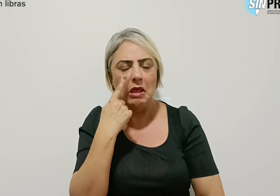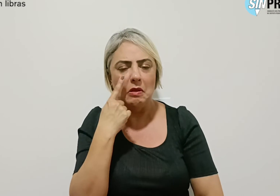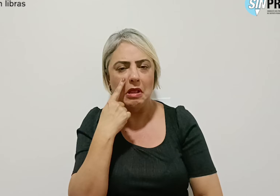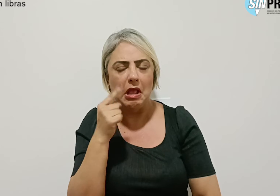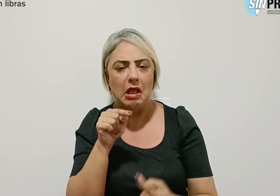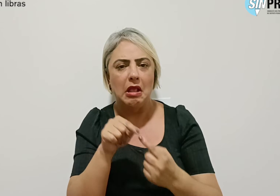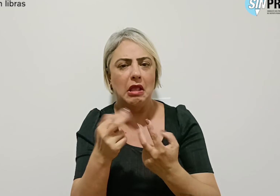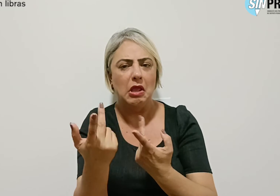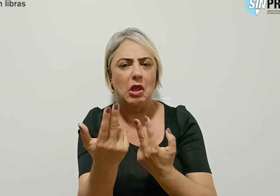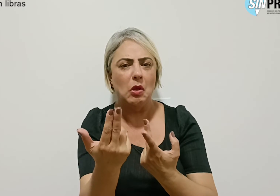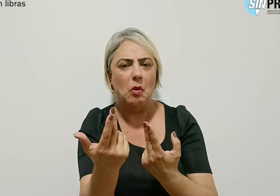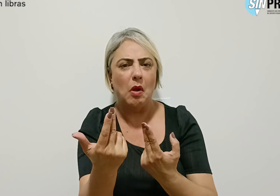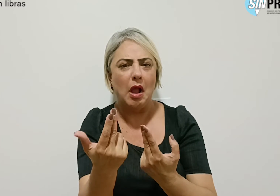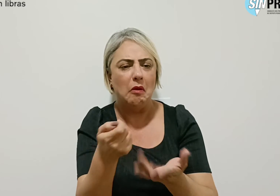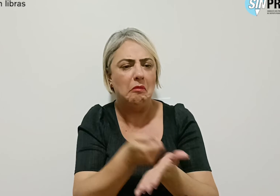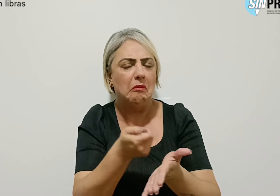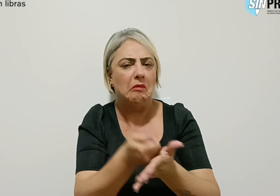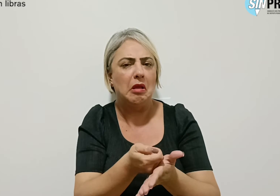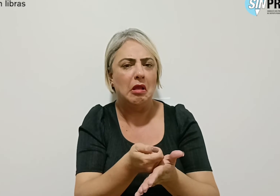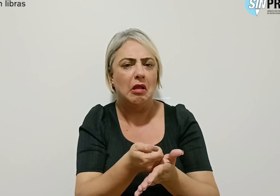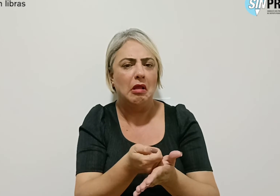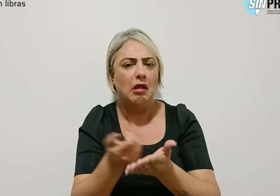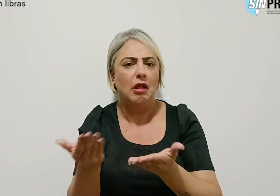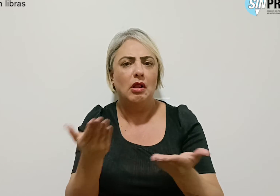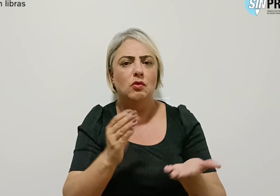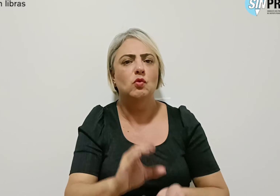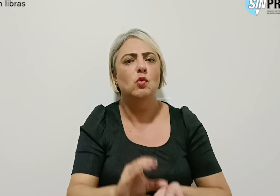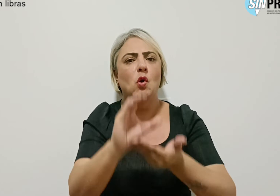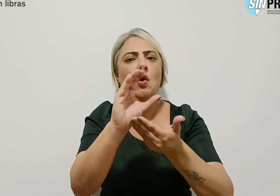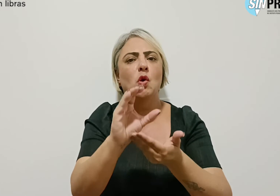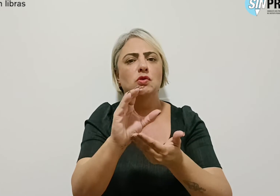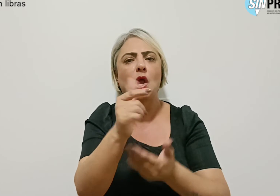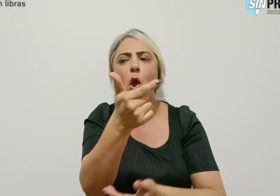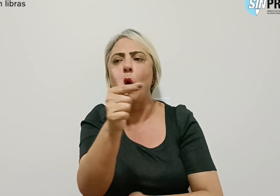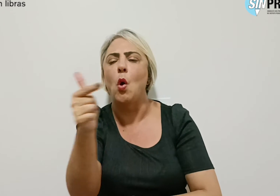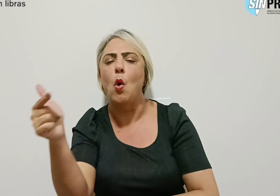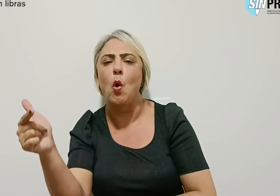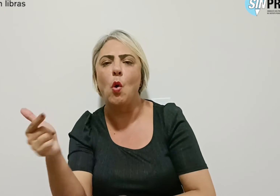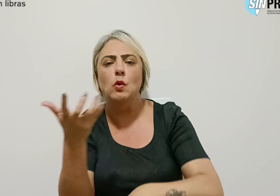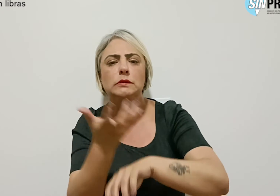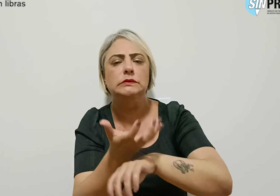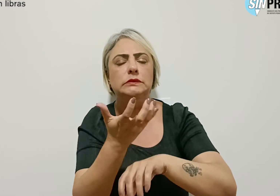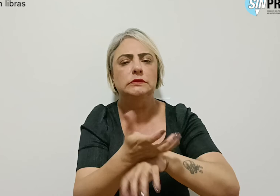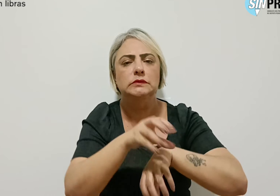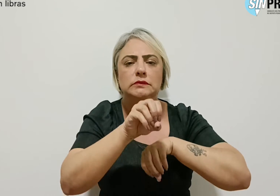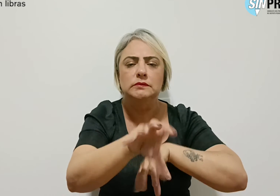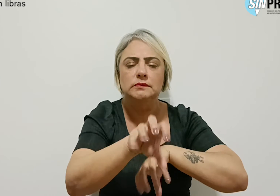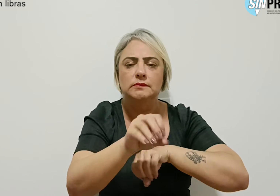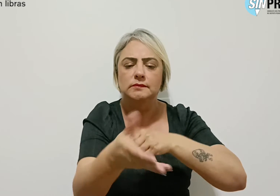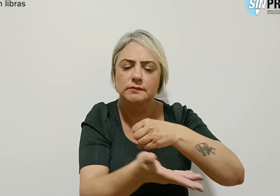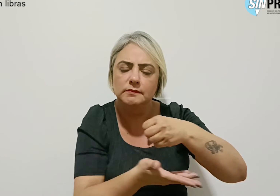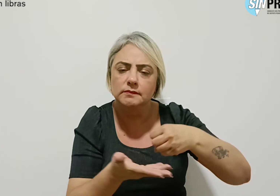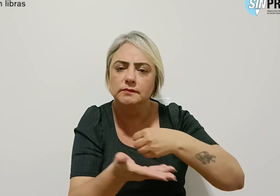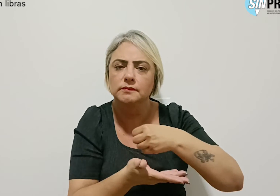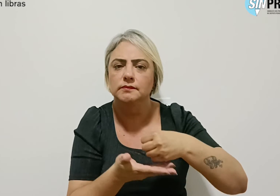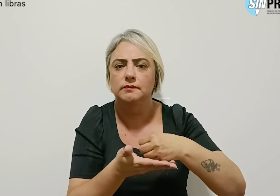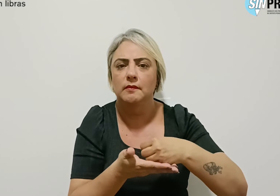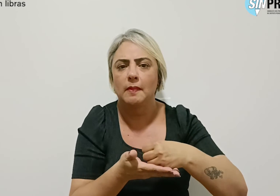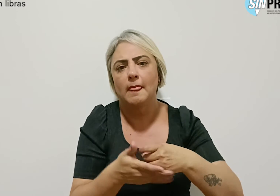semelhante exigência vinda dos conselhos de outras disciplinas da Educação Básica. Até porque